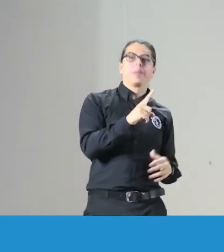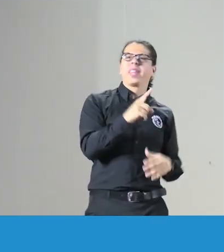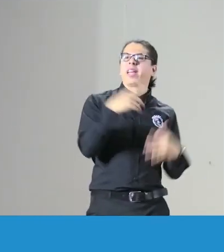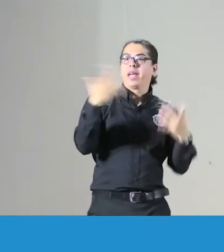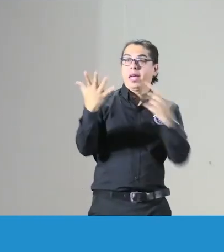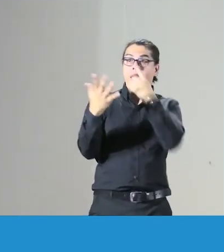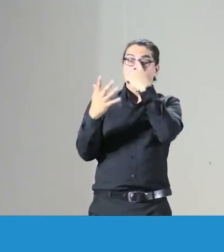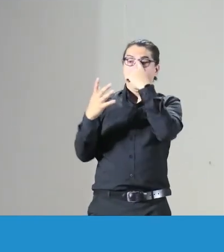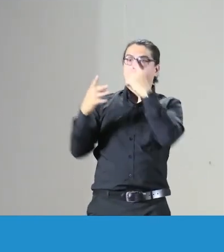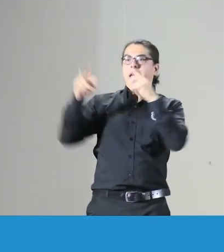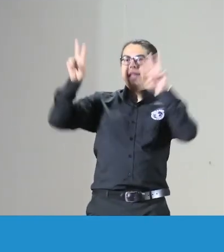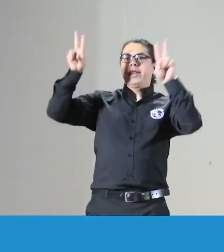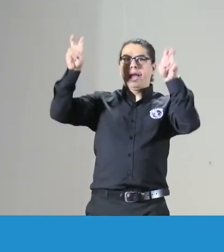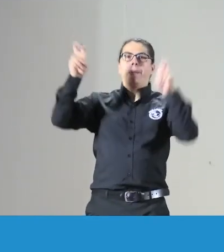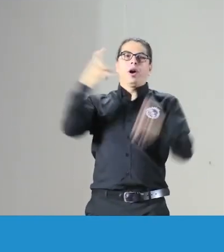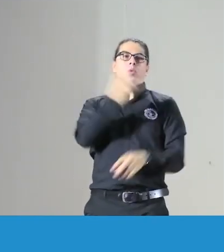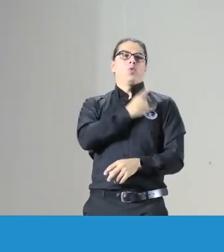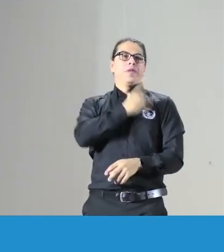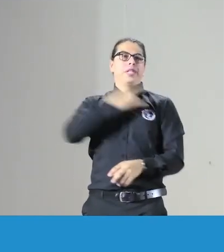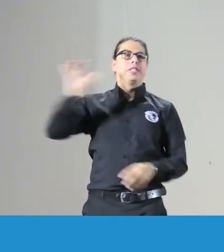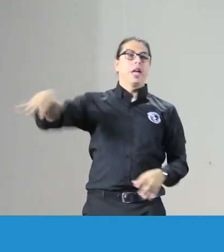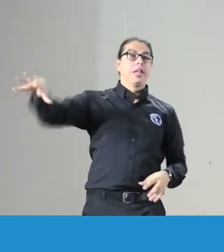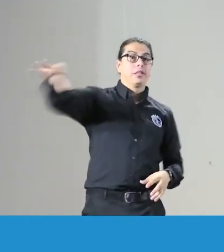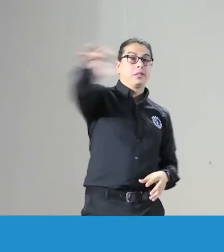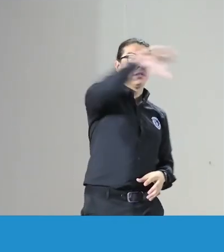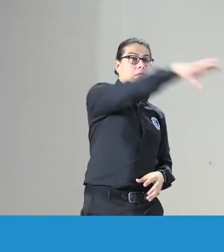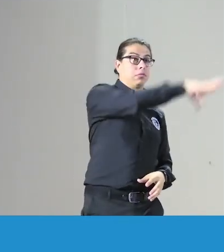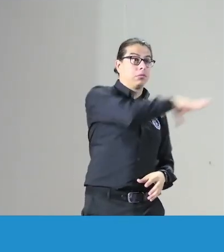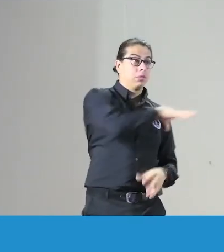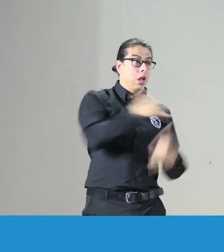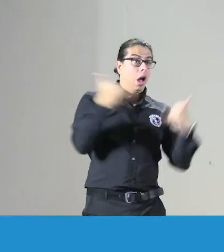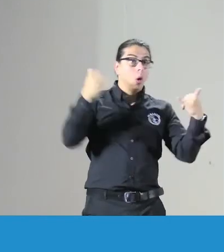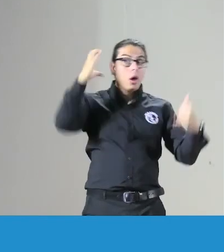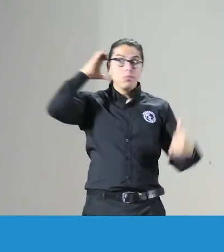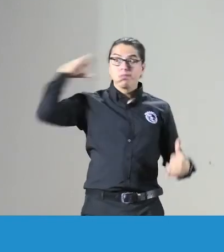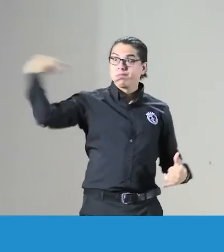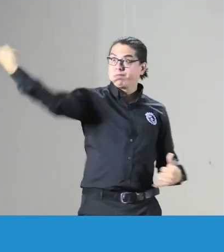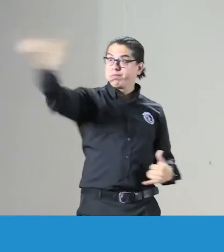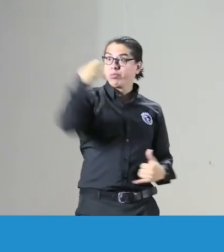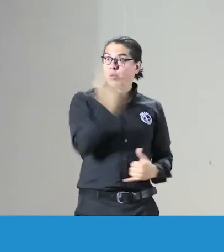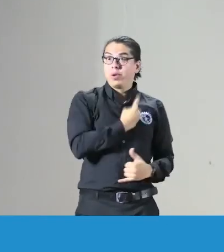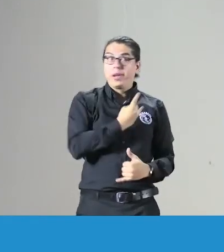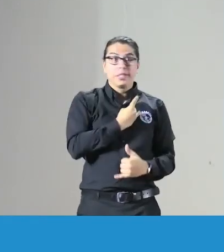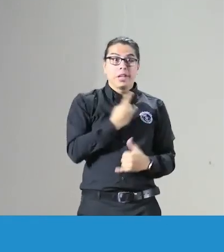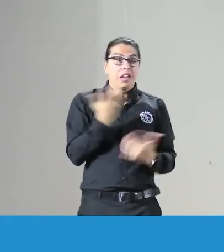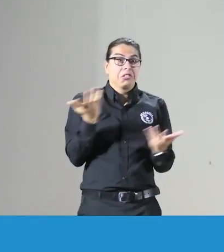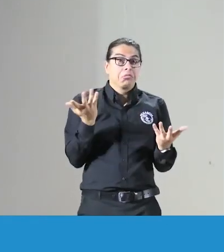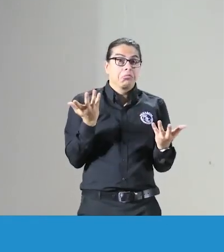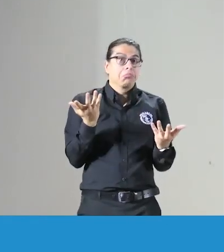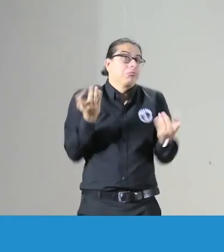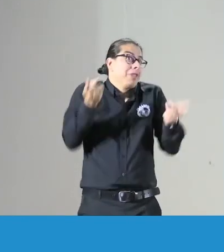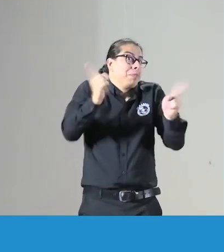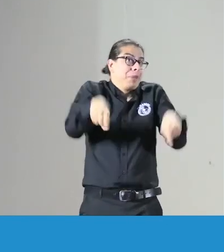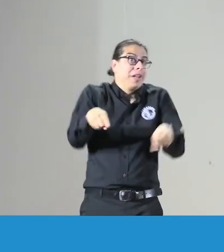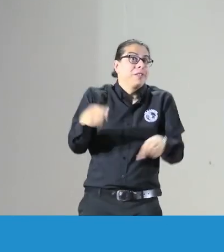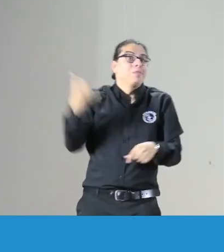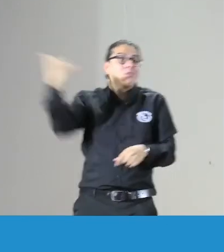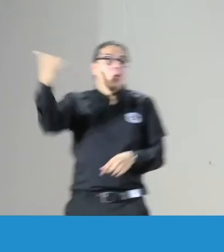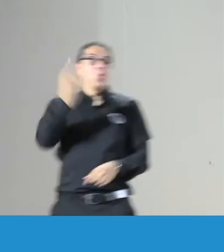éticas donde se ha aplicado el código de ética también las universidades ahora que podemos esperar